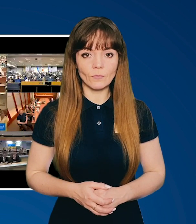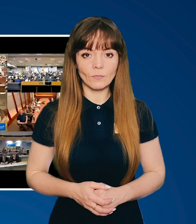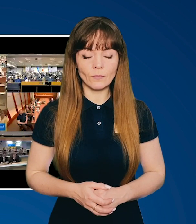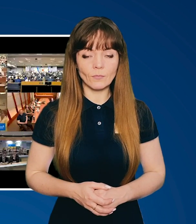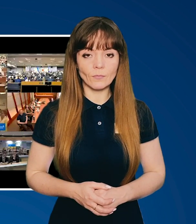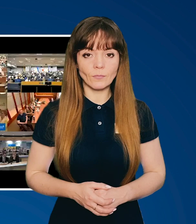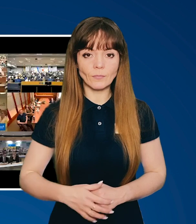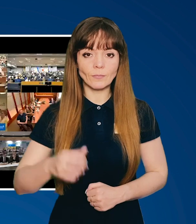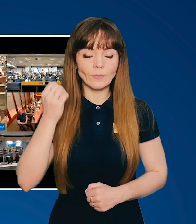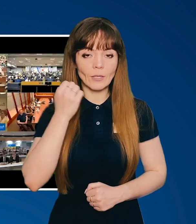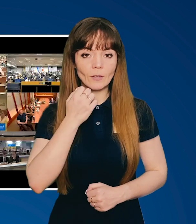Дякую,